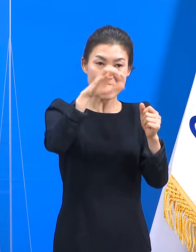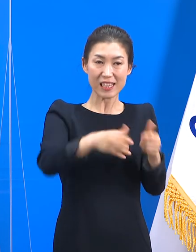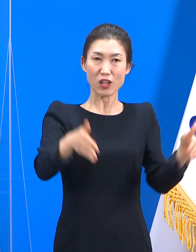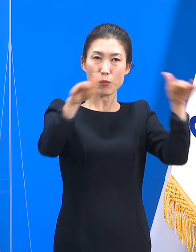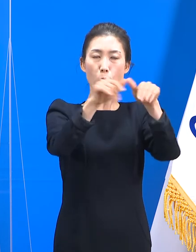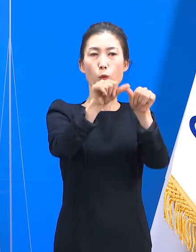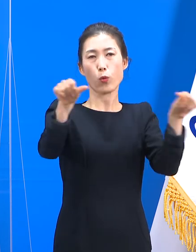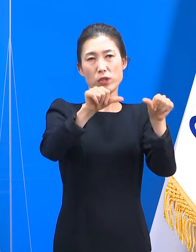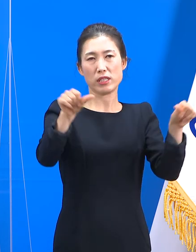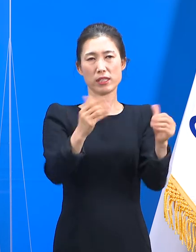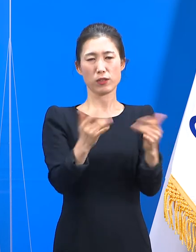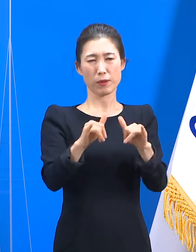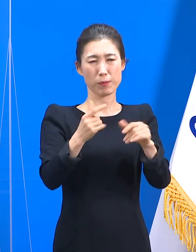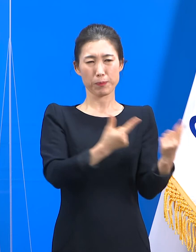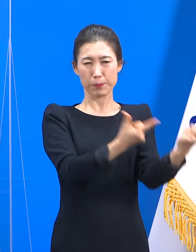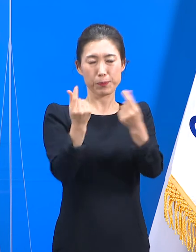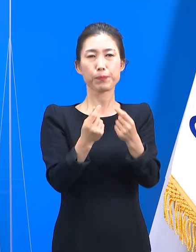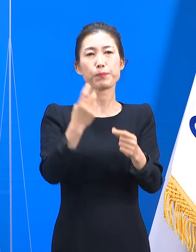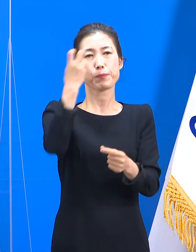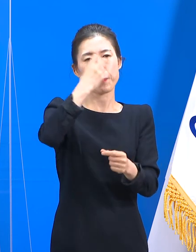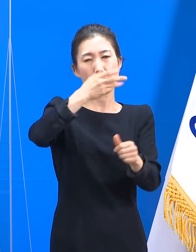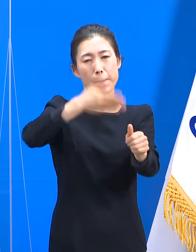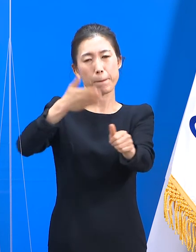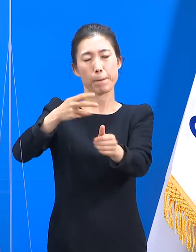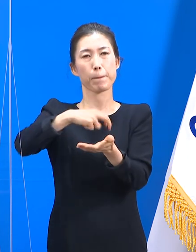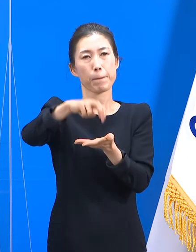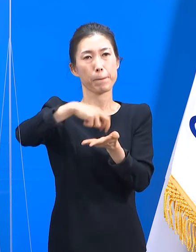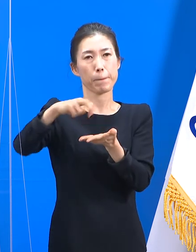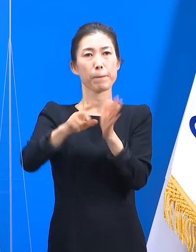진단검사를 받을 것을 안내했습니다.